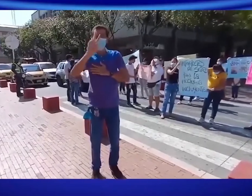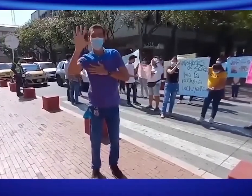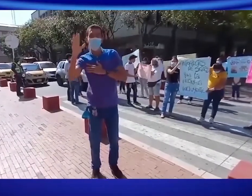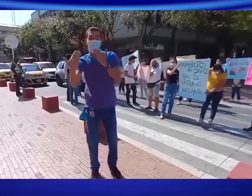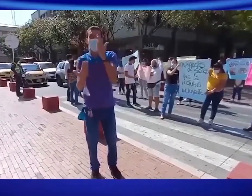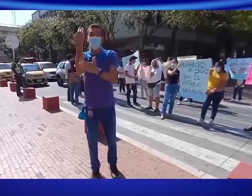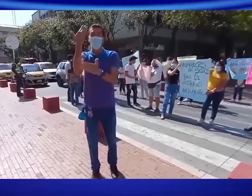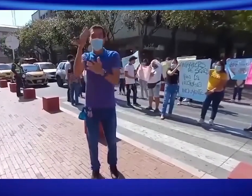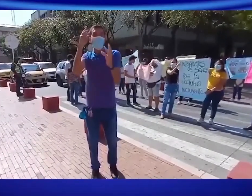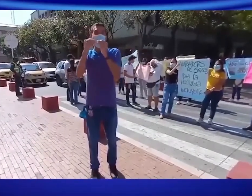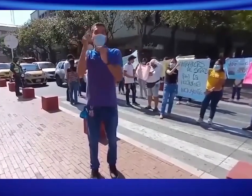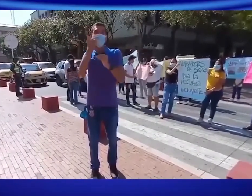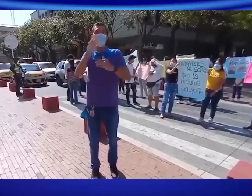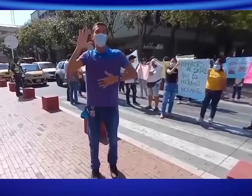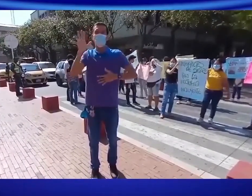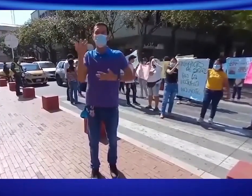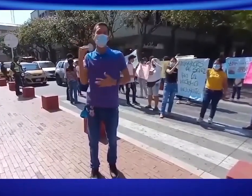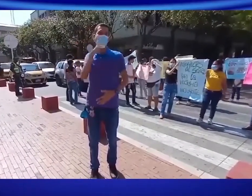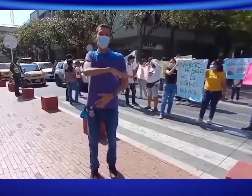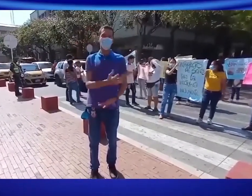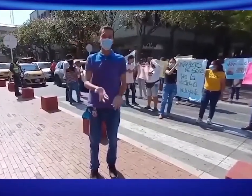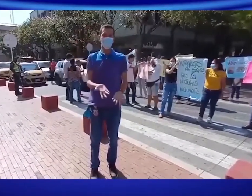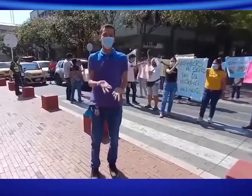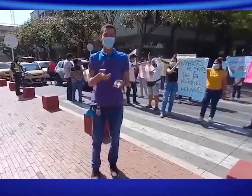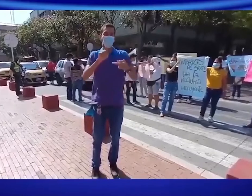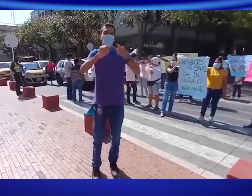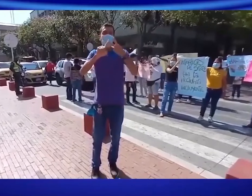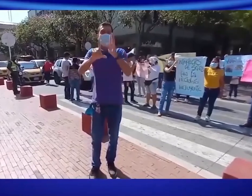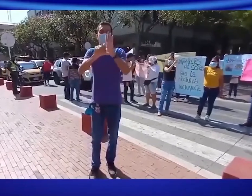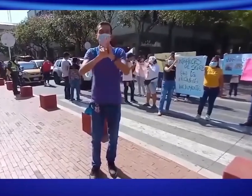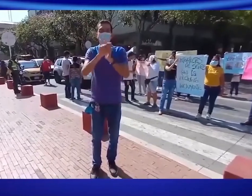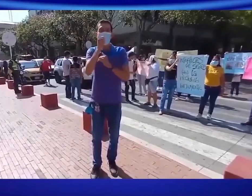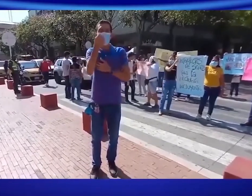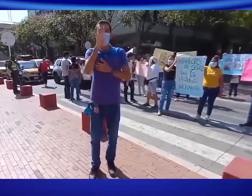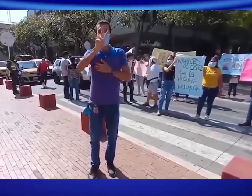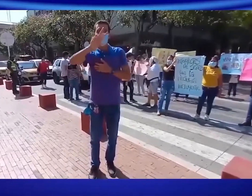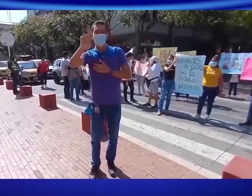1421 también habla de que se debe garantizar este derecho. La ordenanza C